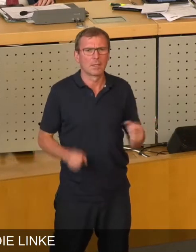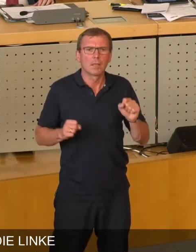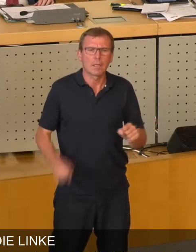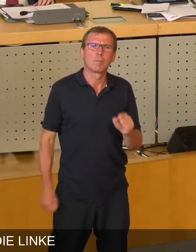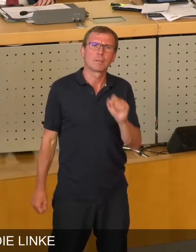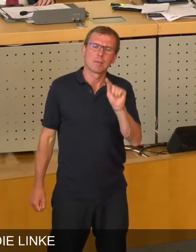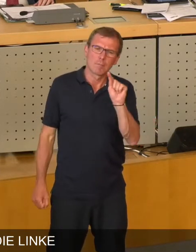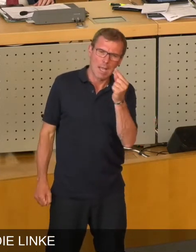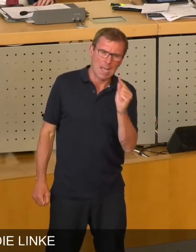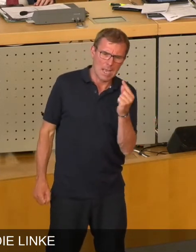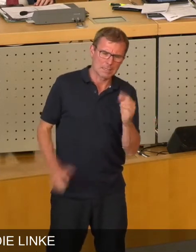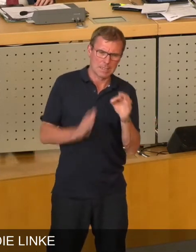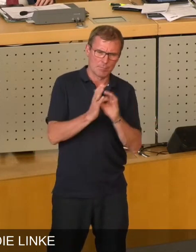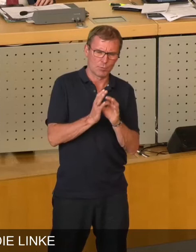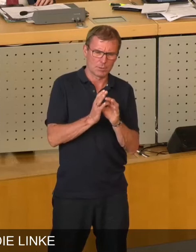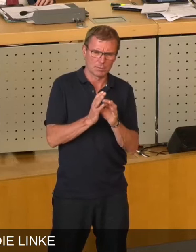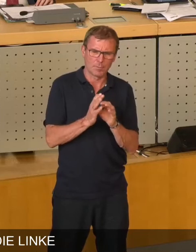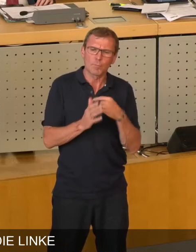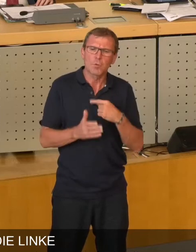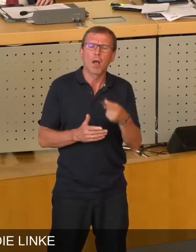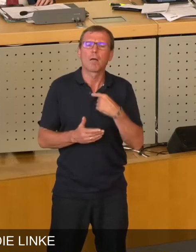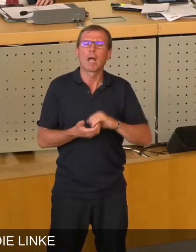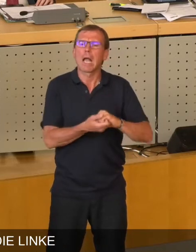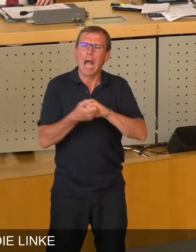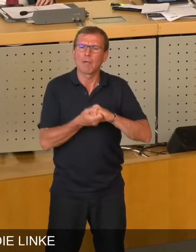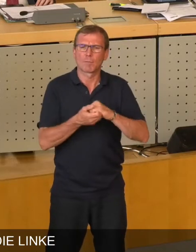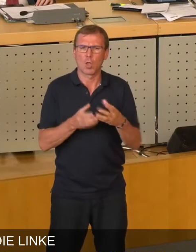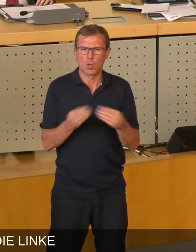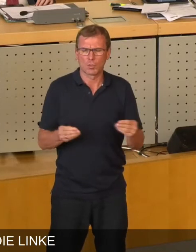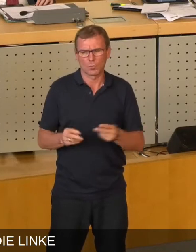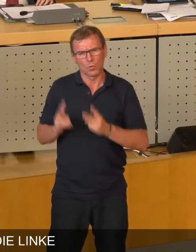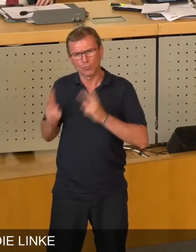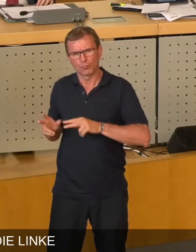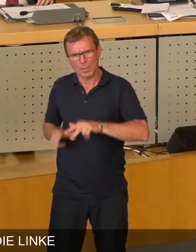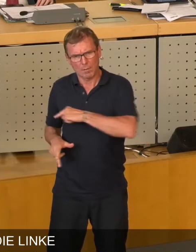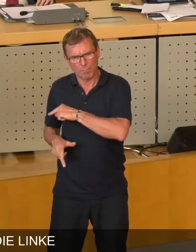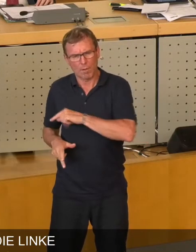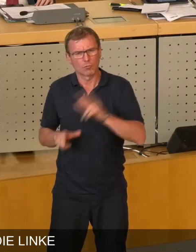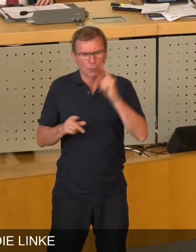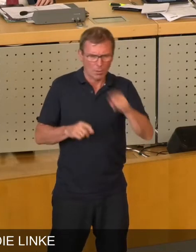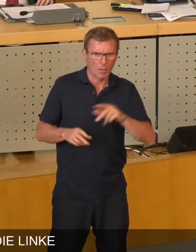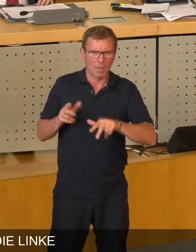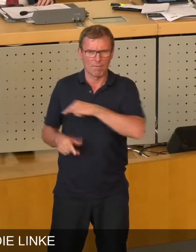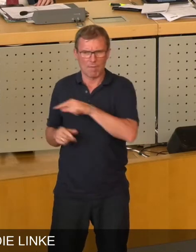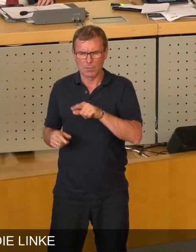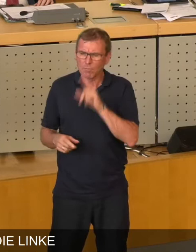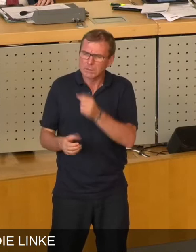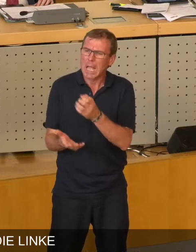Einzelnen doch trotzdem sozusagen eben zu einer einvernehmlichen Lösung zwischen Stadtrat und Verwaltung kommen, was die Neubesetzung in bestimmten Ämtern